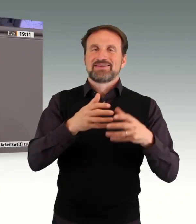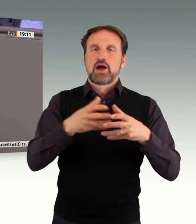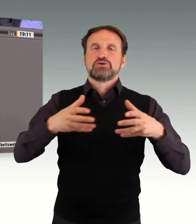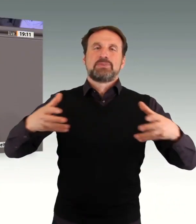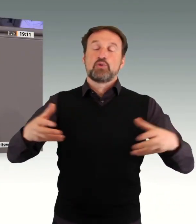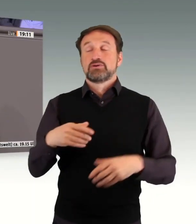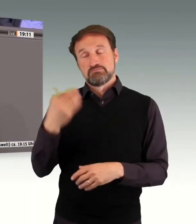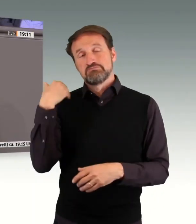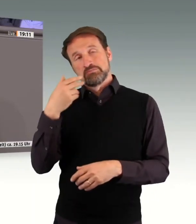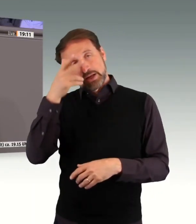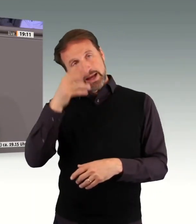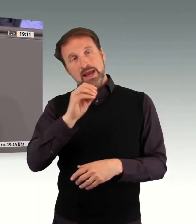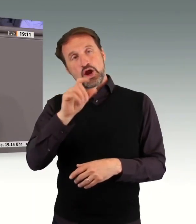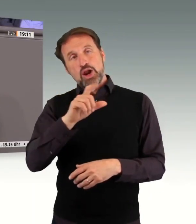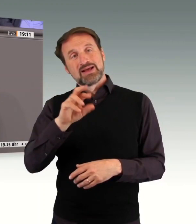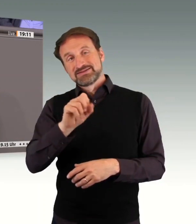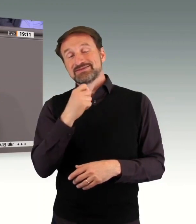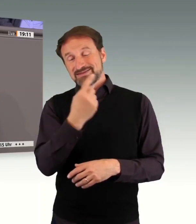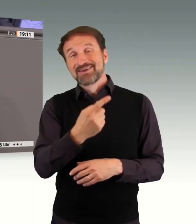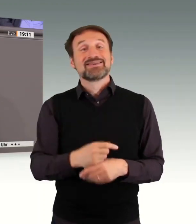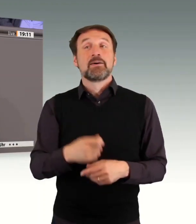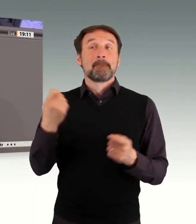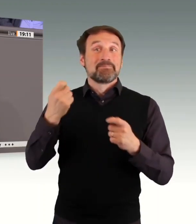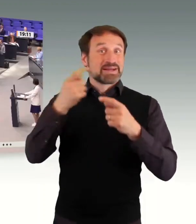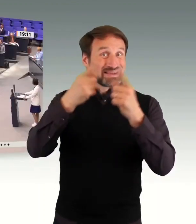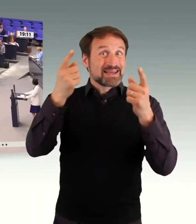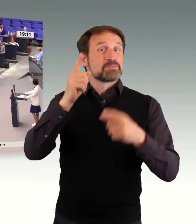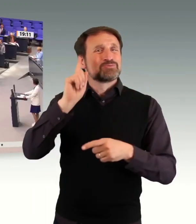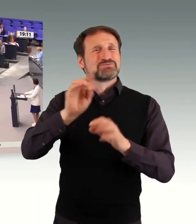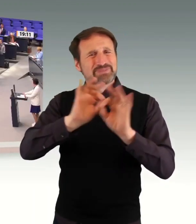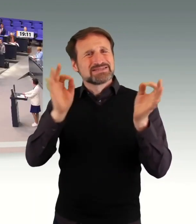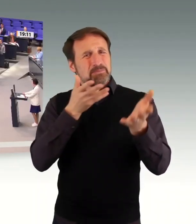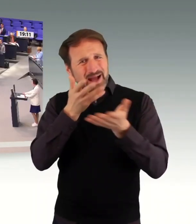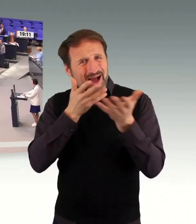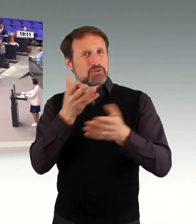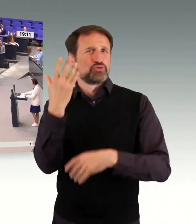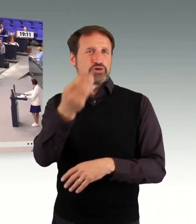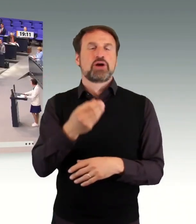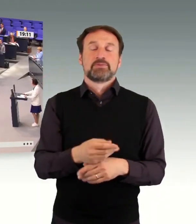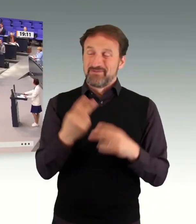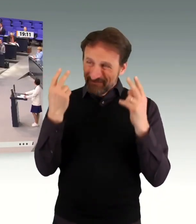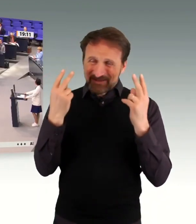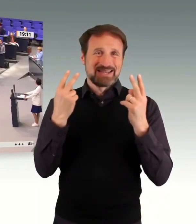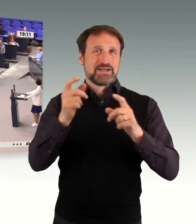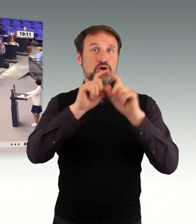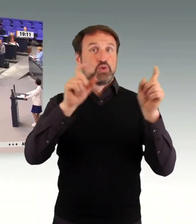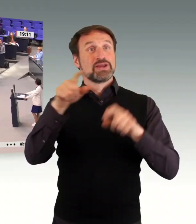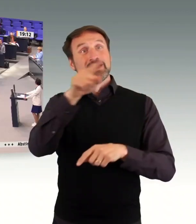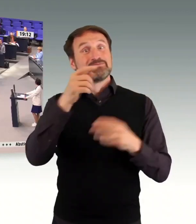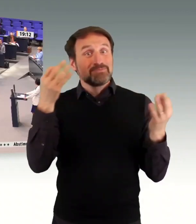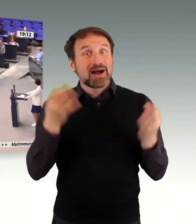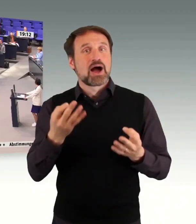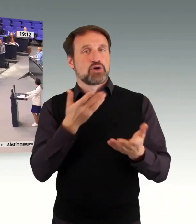Betriebe sollen besser beraten werden. Das ist wichtig, dass Unternehmen die Beratung erhalten. Auch das haben wir in unserem